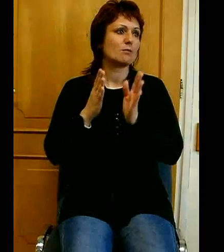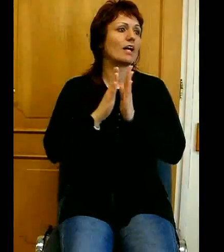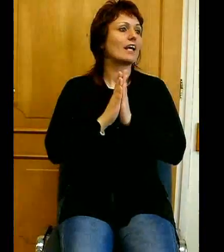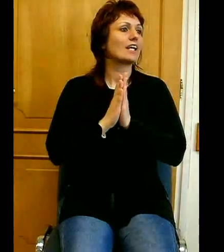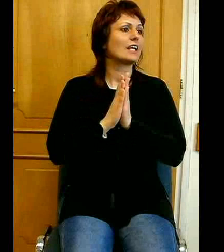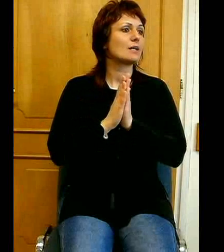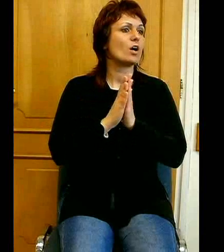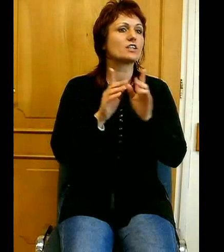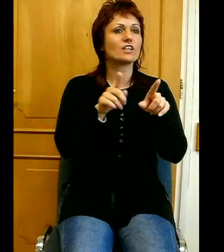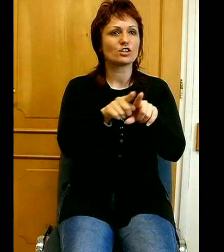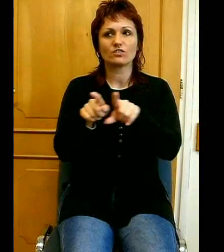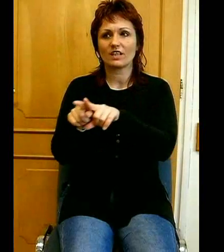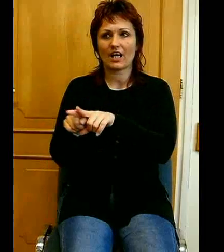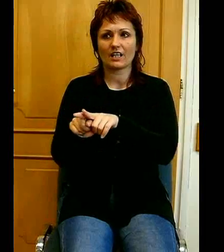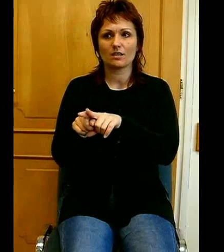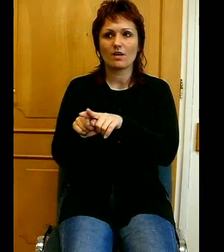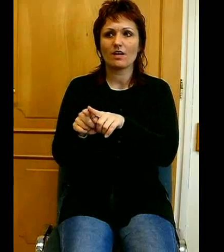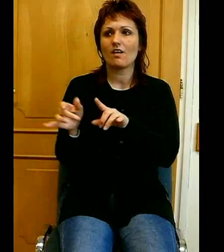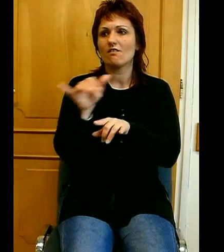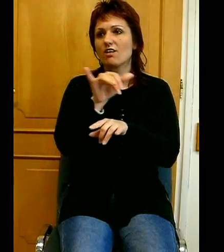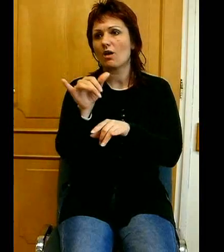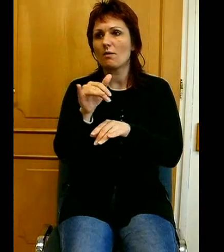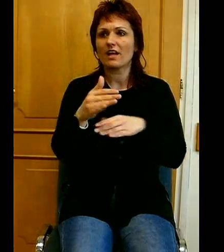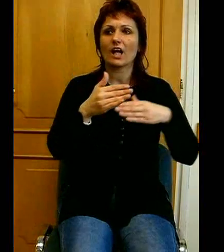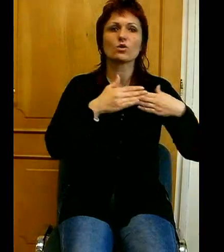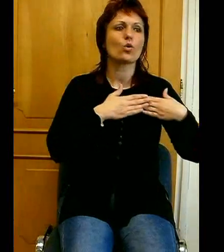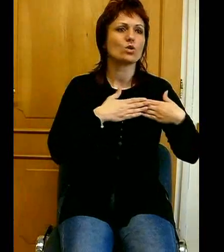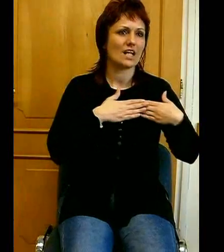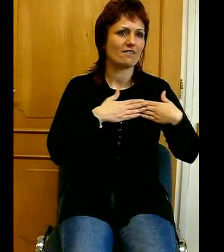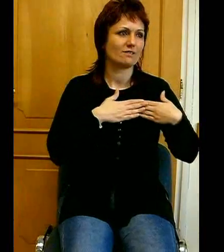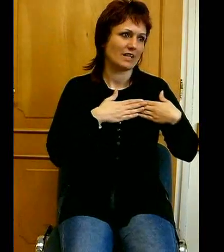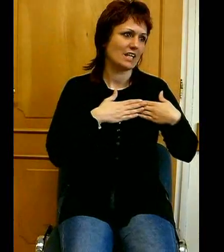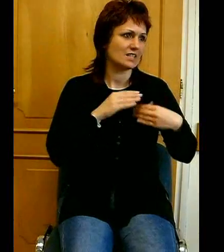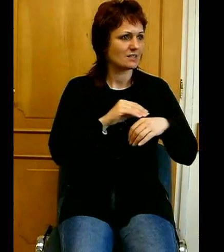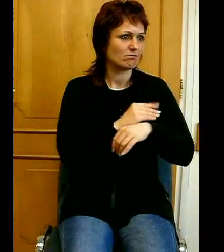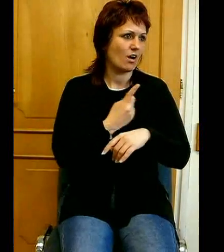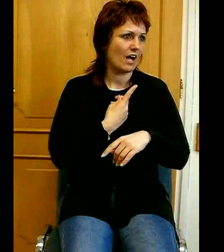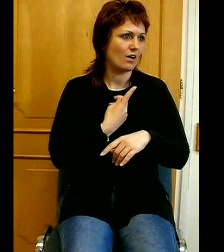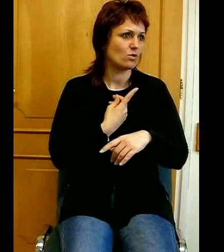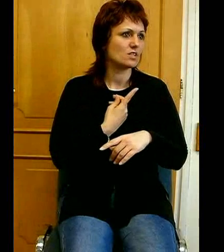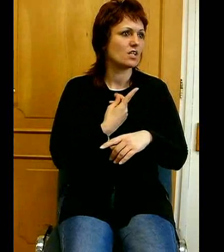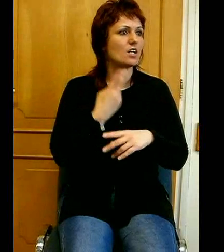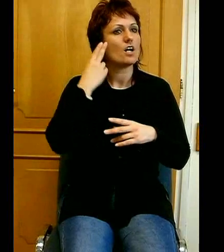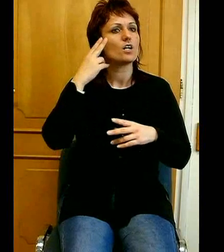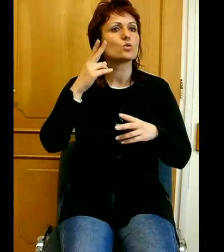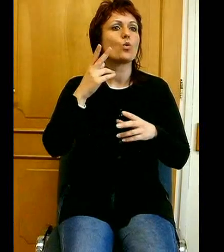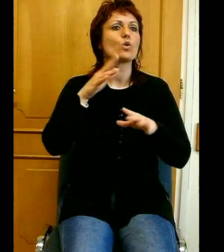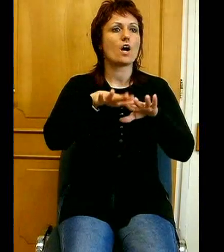aki valamelyiket közelérzi magához, vegyük ezt ma komolyan. Az úrasztalához készülve három